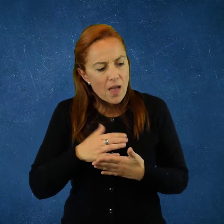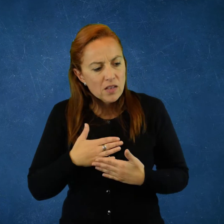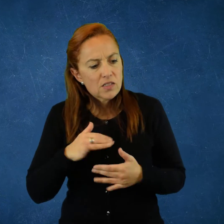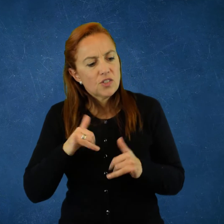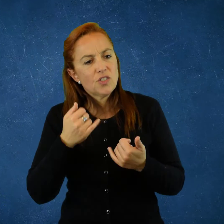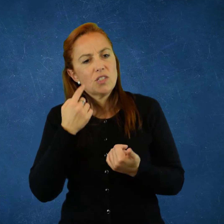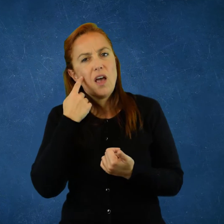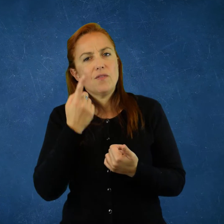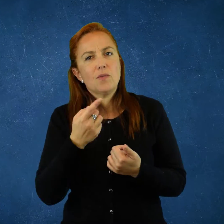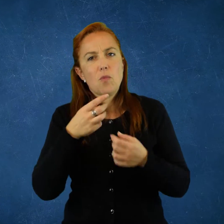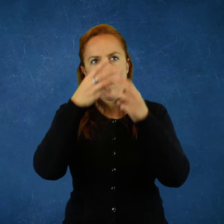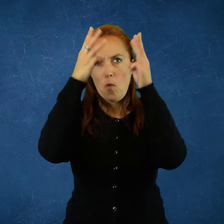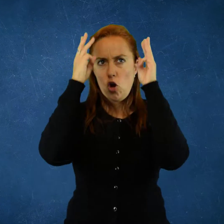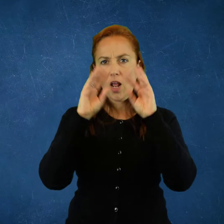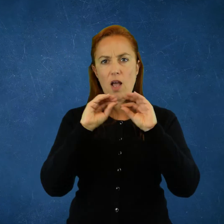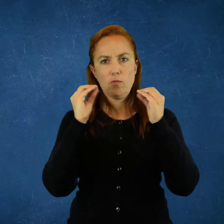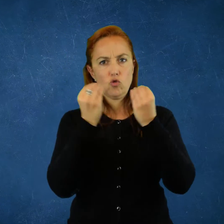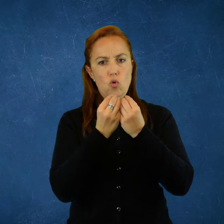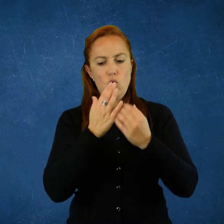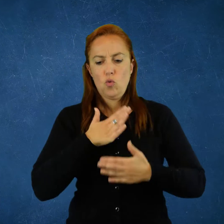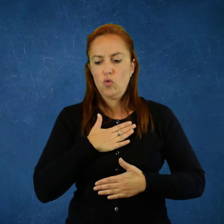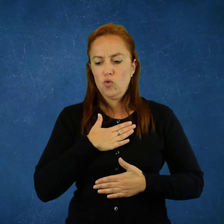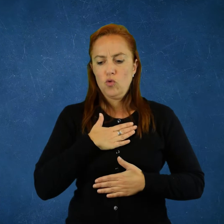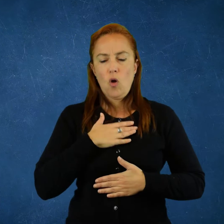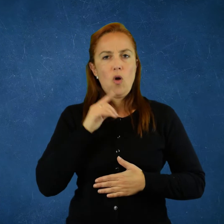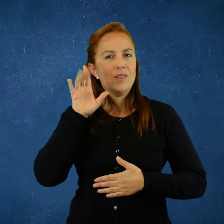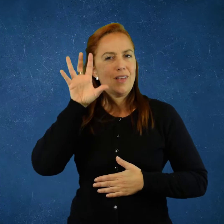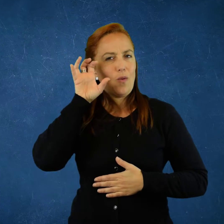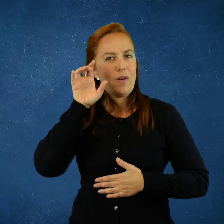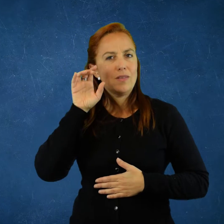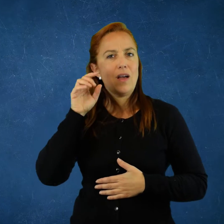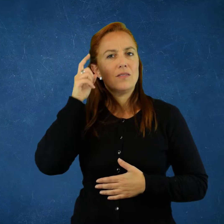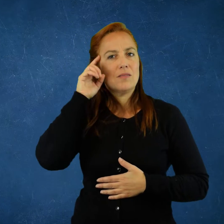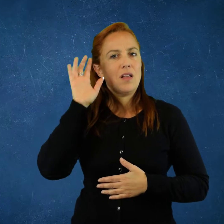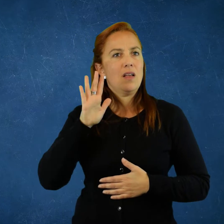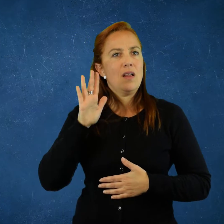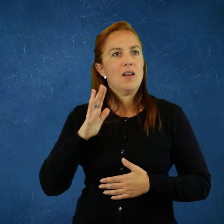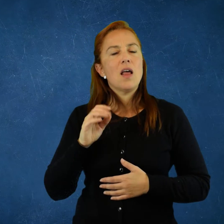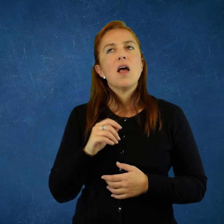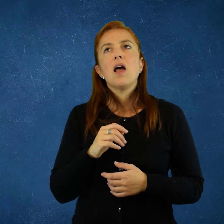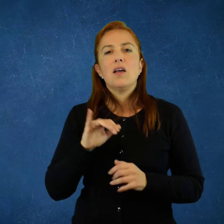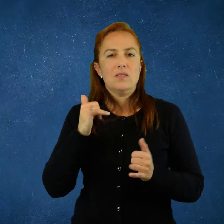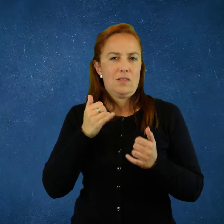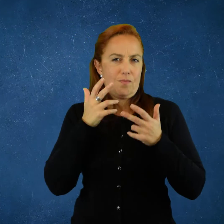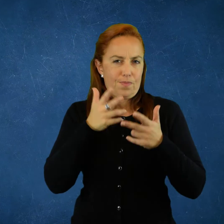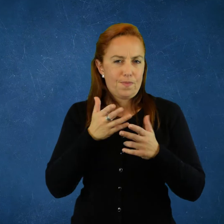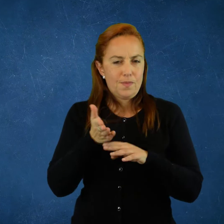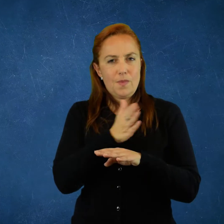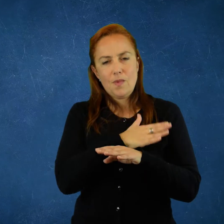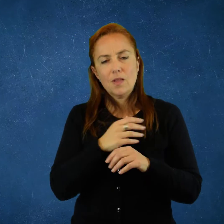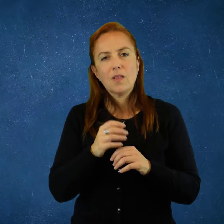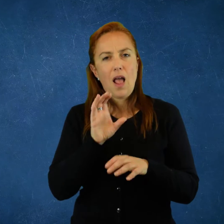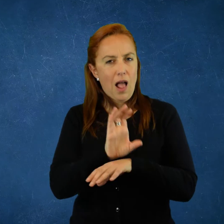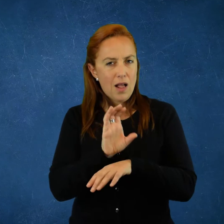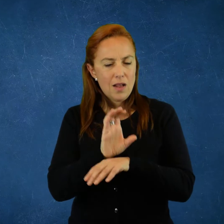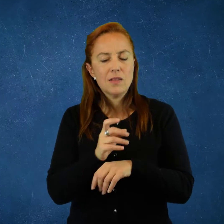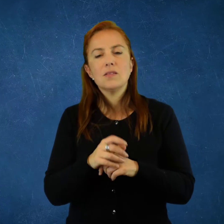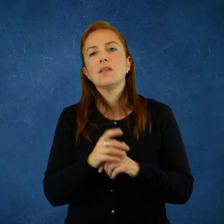nació como sentimiento de un día para el otro. Ya habíamos visto a los monarcas absolutos que encarnaban en la edad nacional.